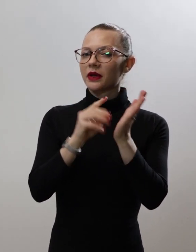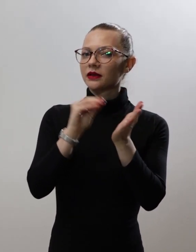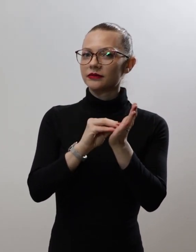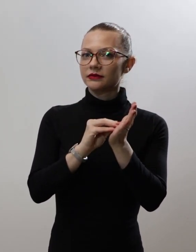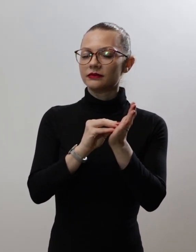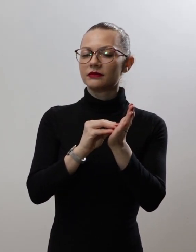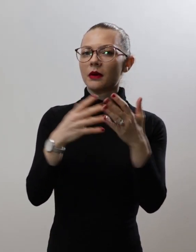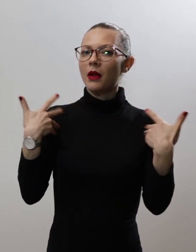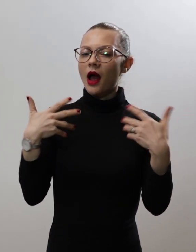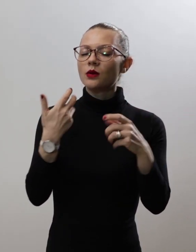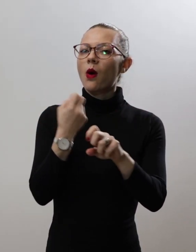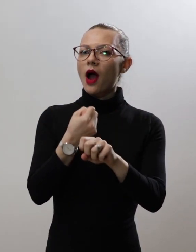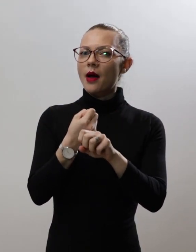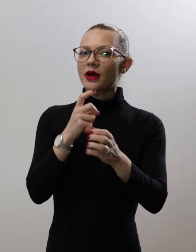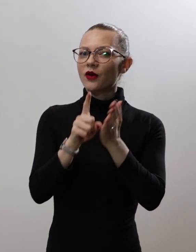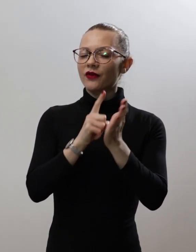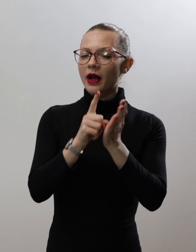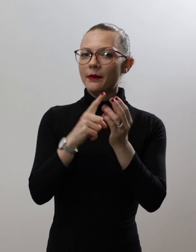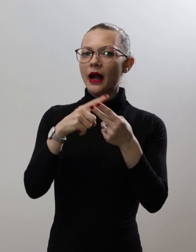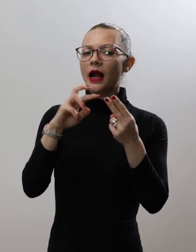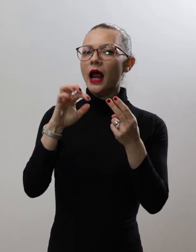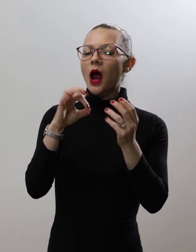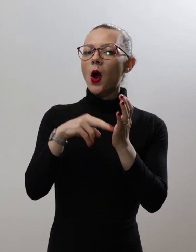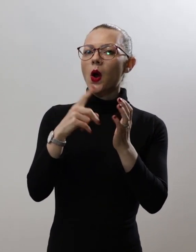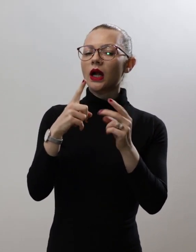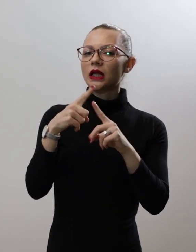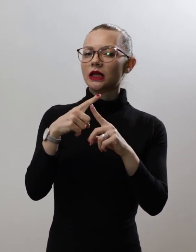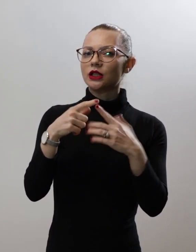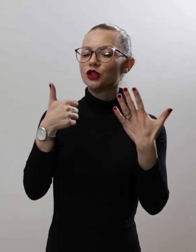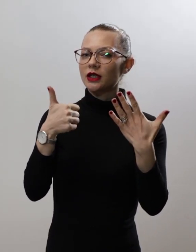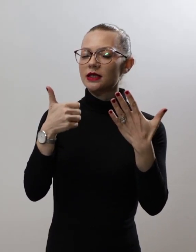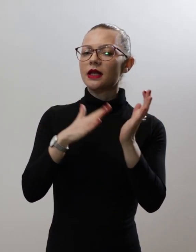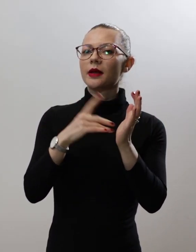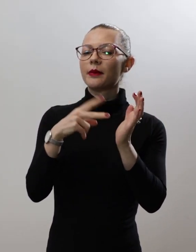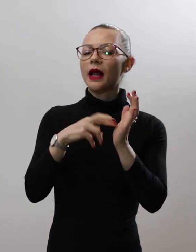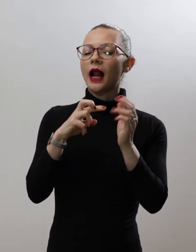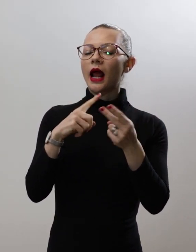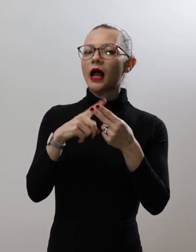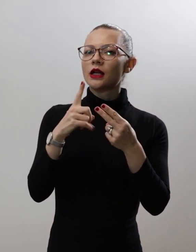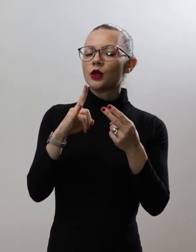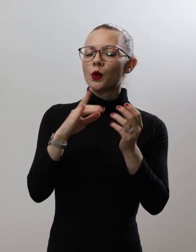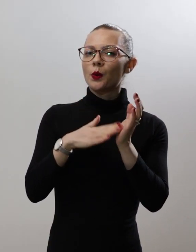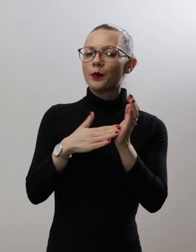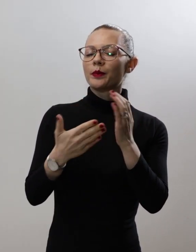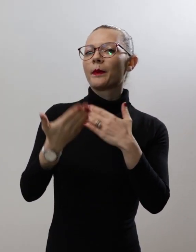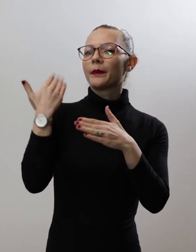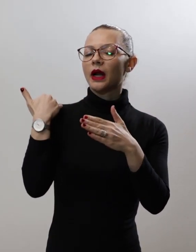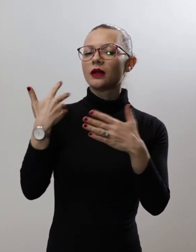младо камено време, неолит, 6 милениум пред нашата ера, пред 8 миляди години. Потекло,